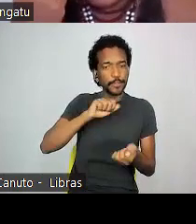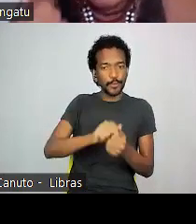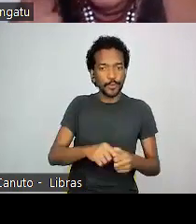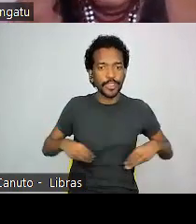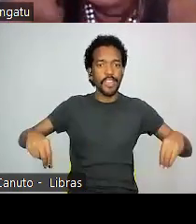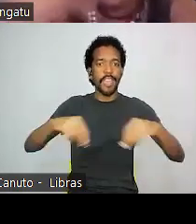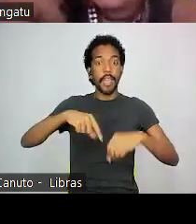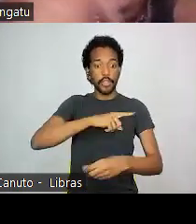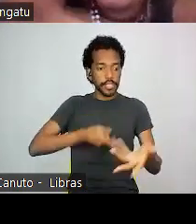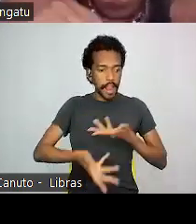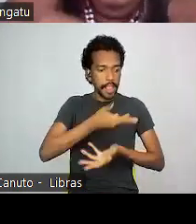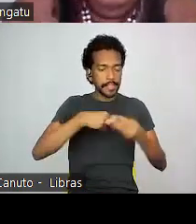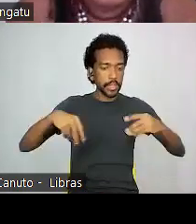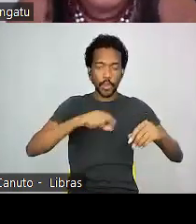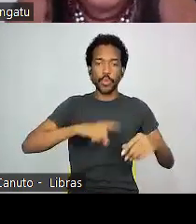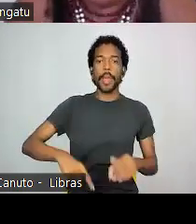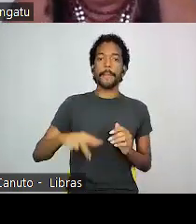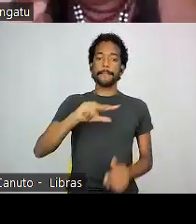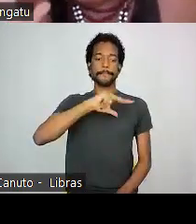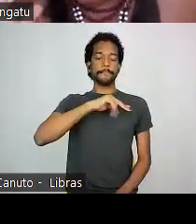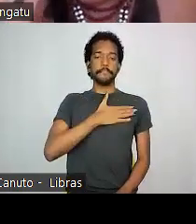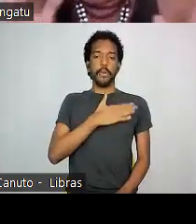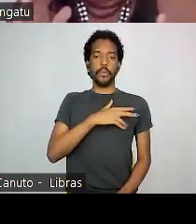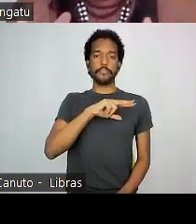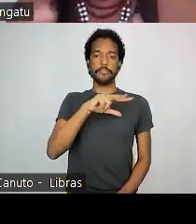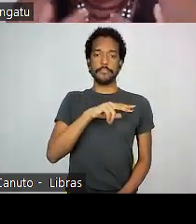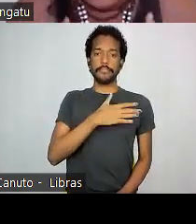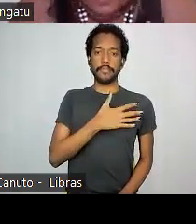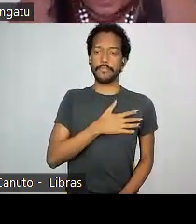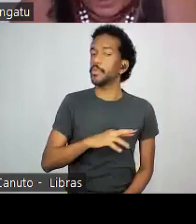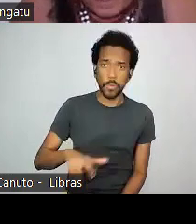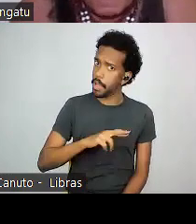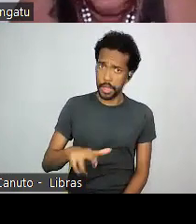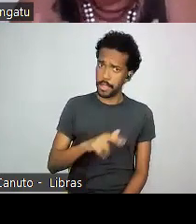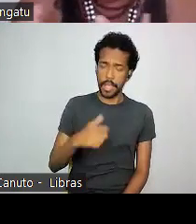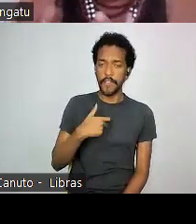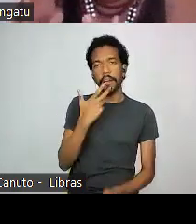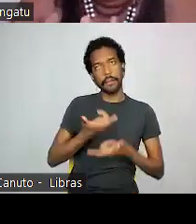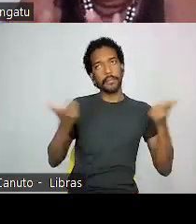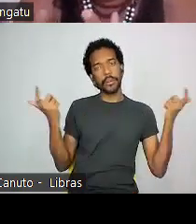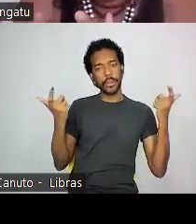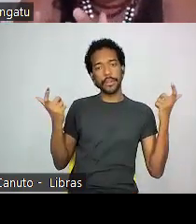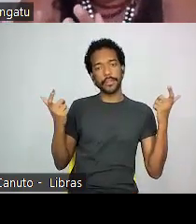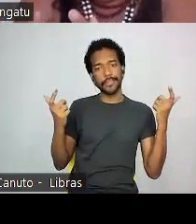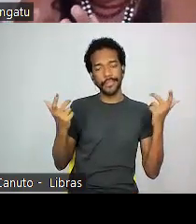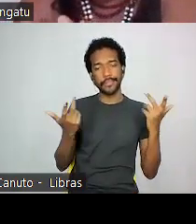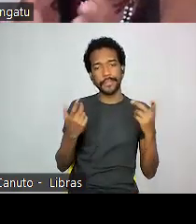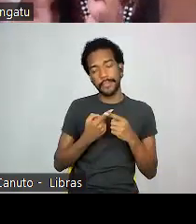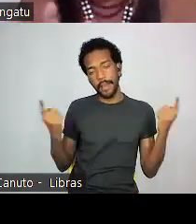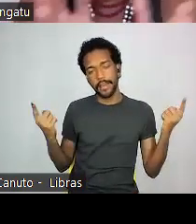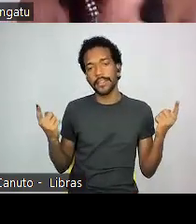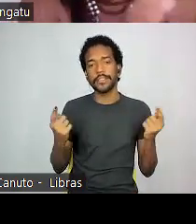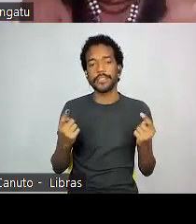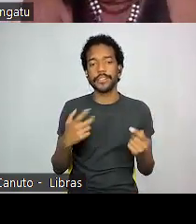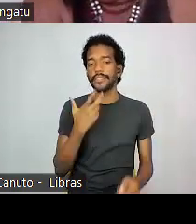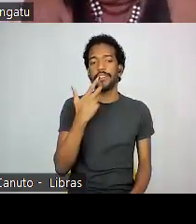com a terra não é de propriedade privada. Eu estou generalizando, conforme eu disse, não estou